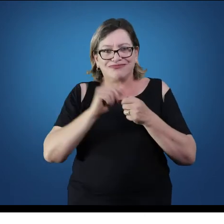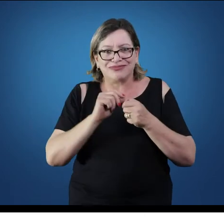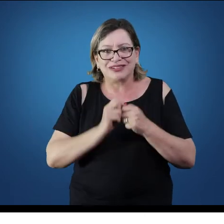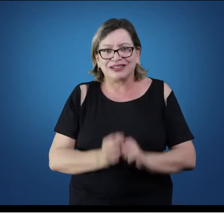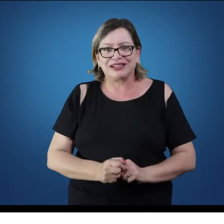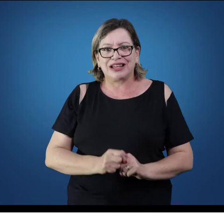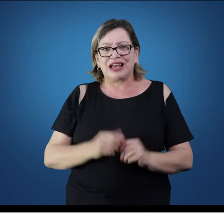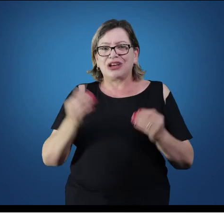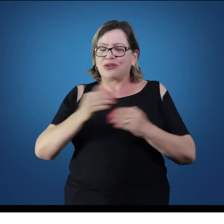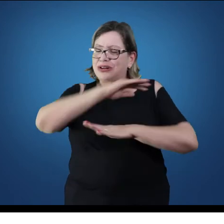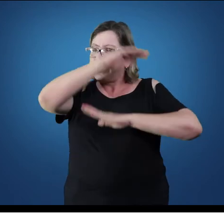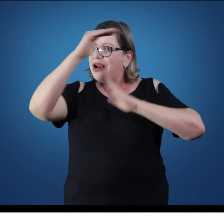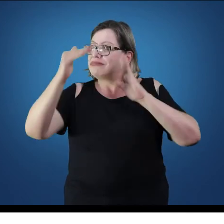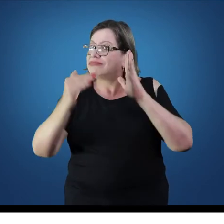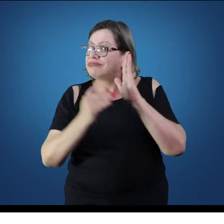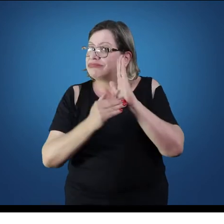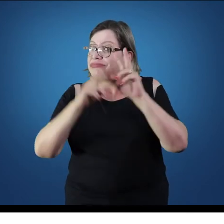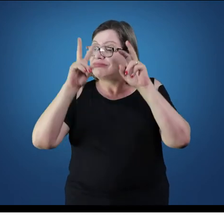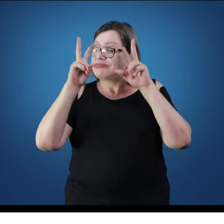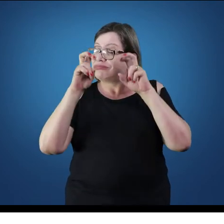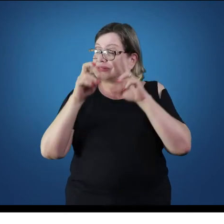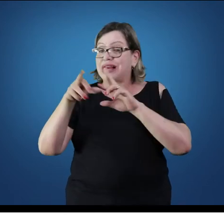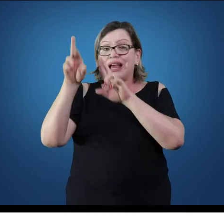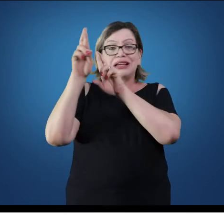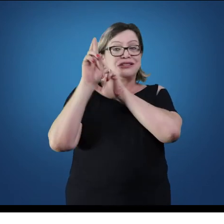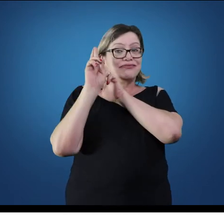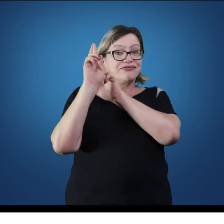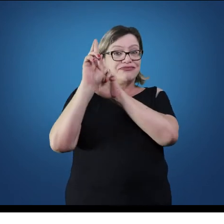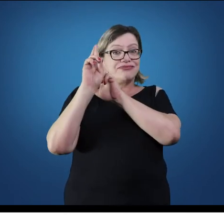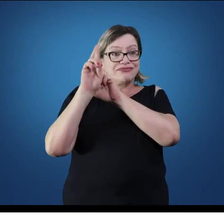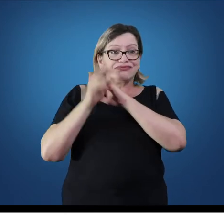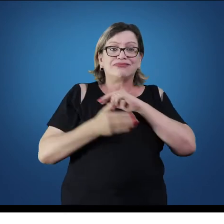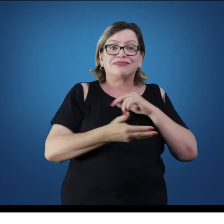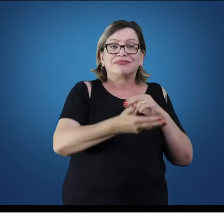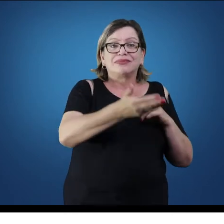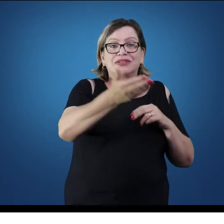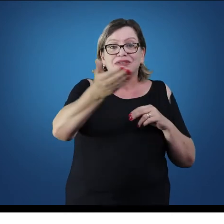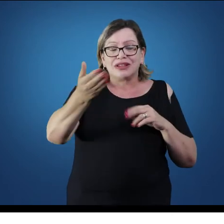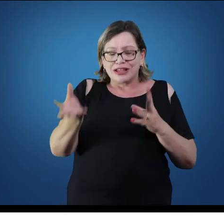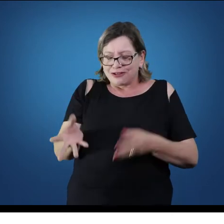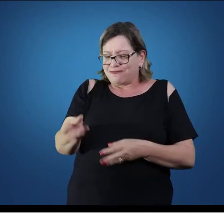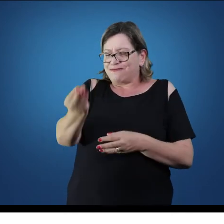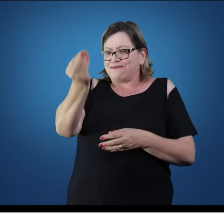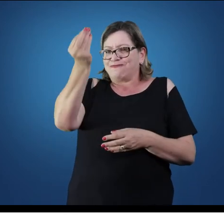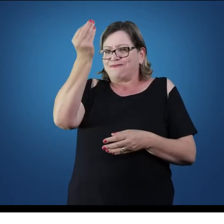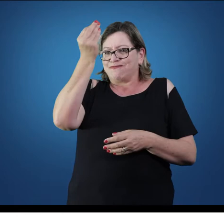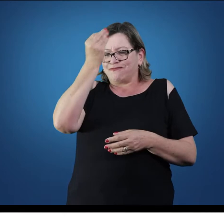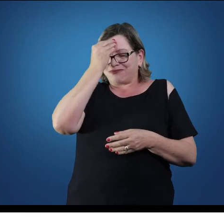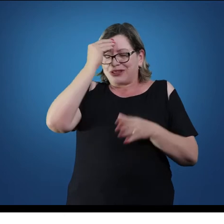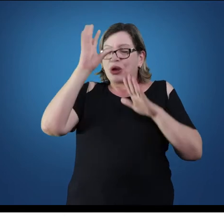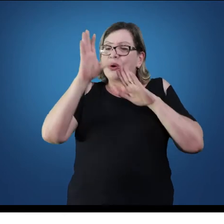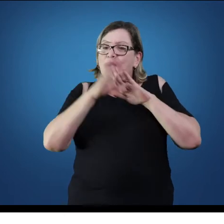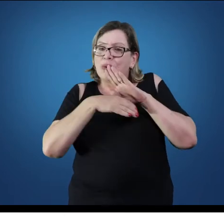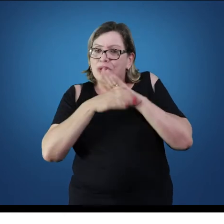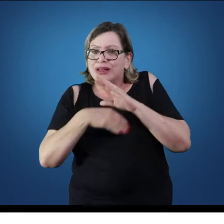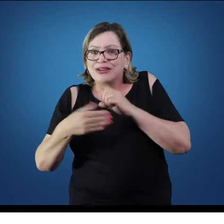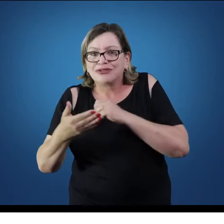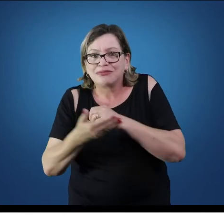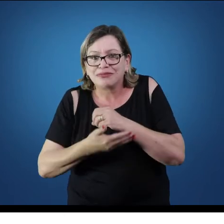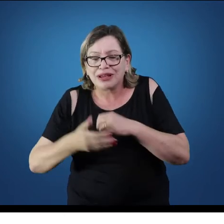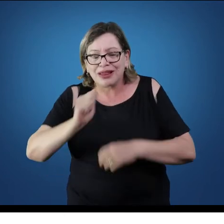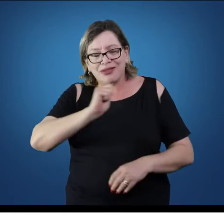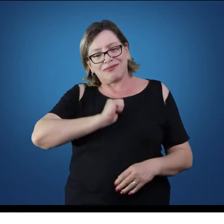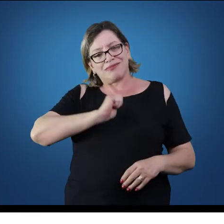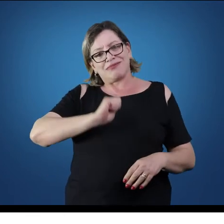Bom, é o último conteúdo, espero que vocês assimilaram os conceitos básicos da anatomia,